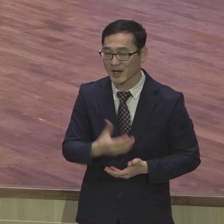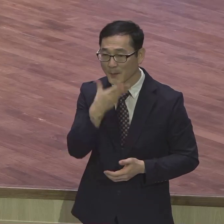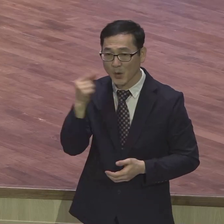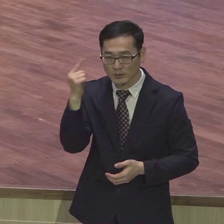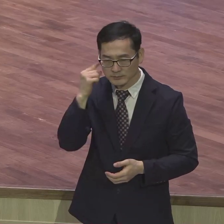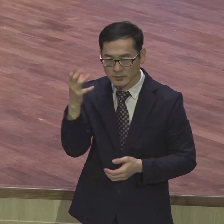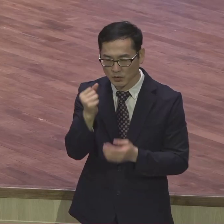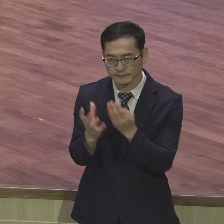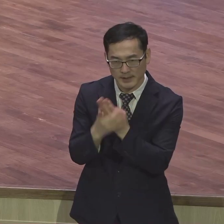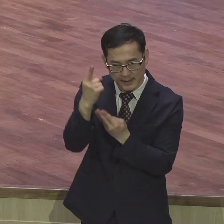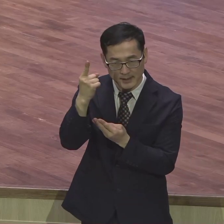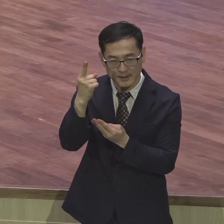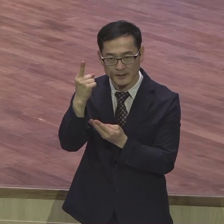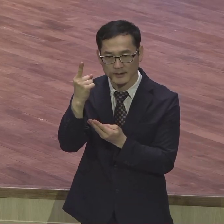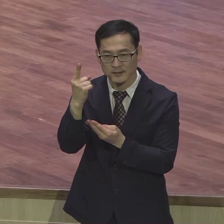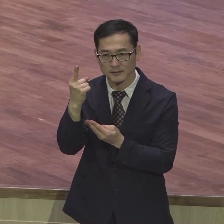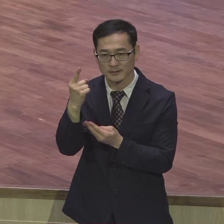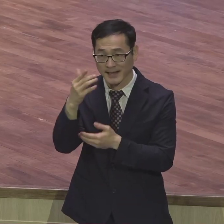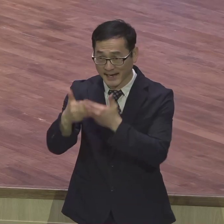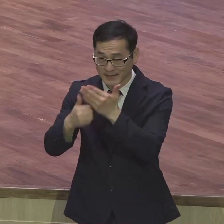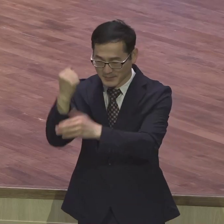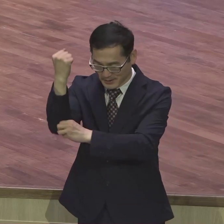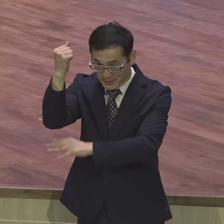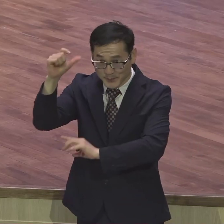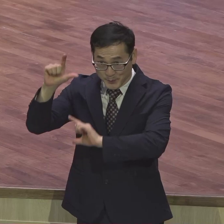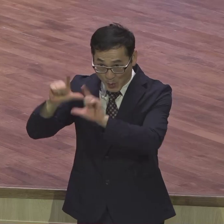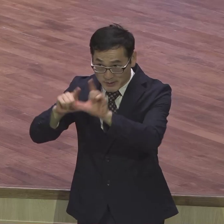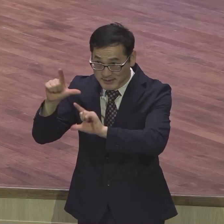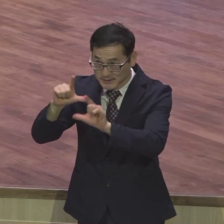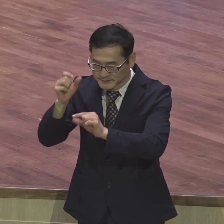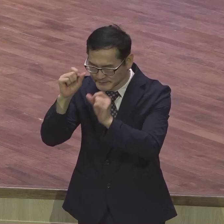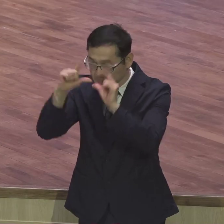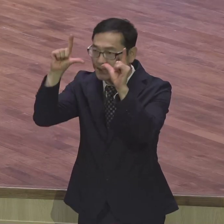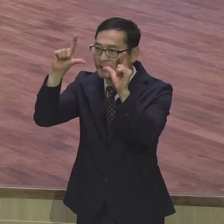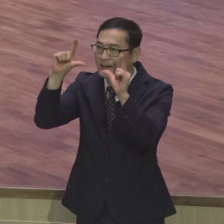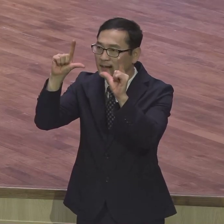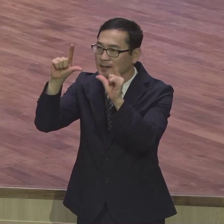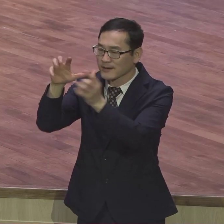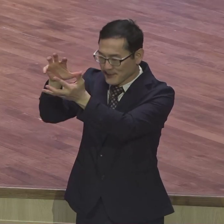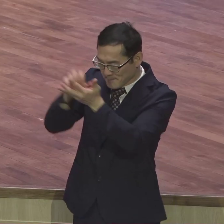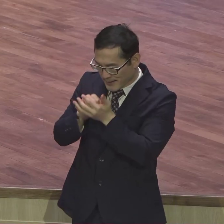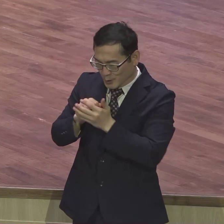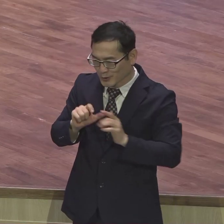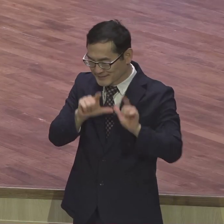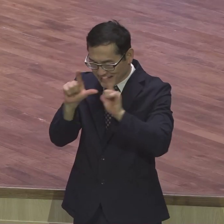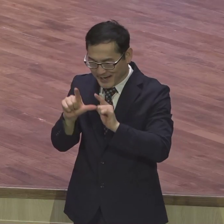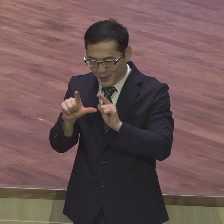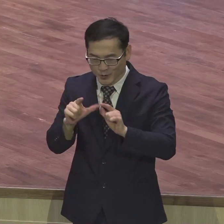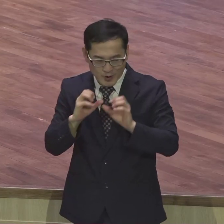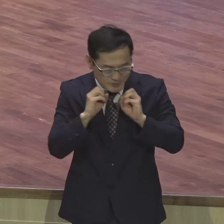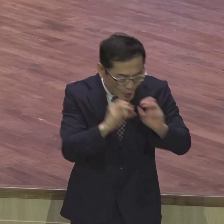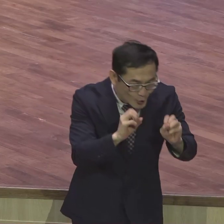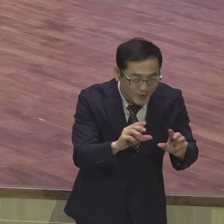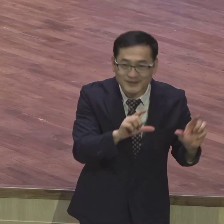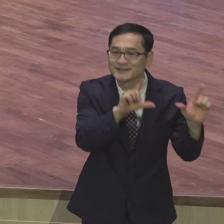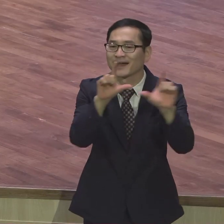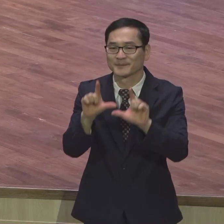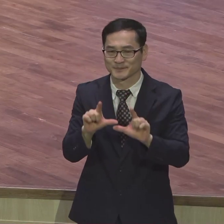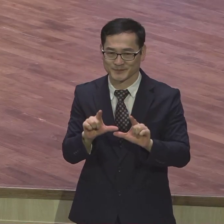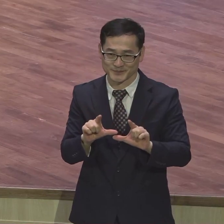하나님의 본질을 알고 누리고 증거하는 삶을 살아야 된다 그걸 알았으면 이제